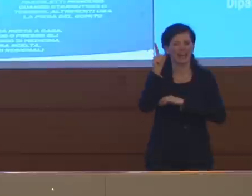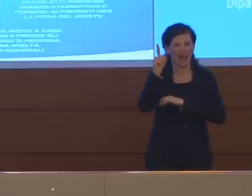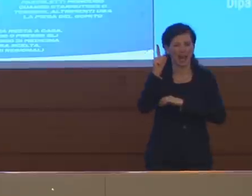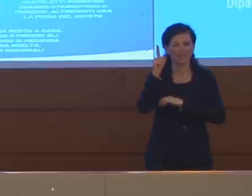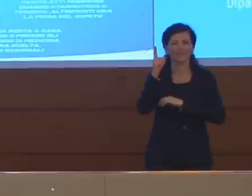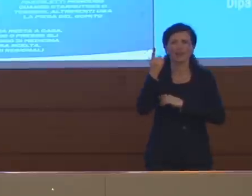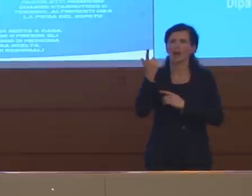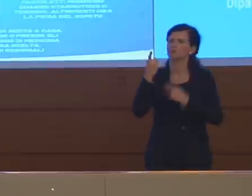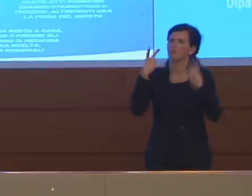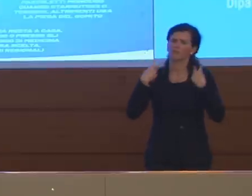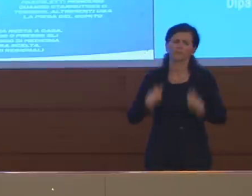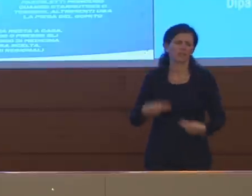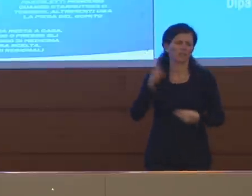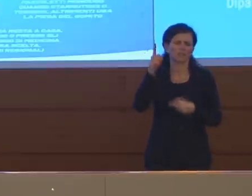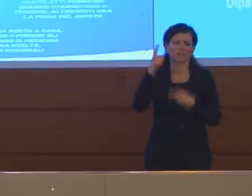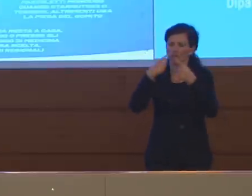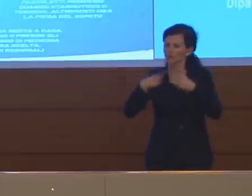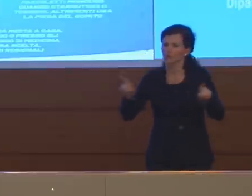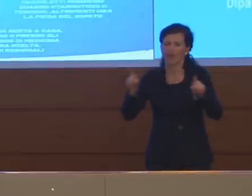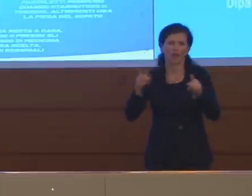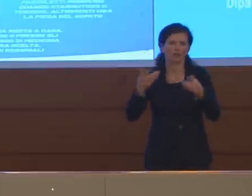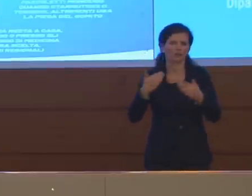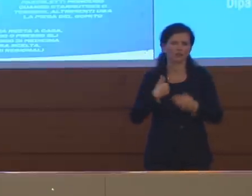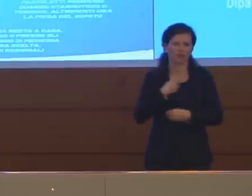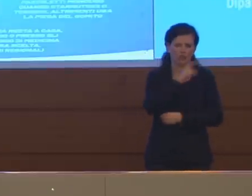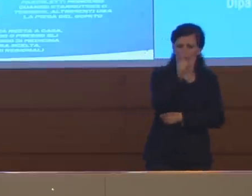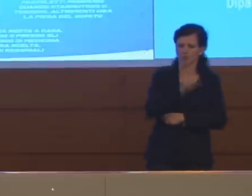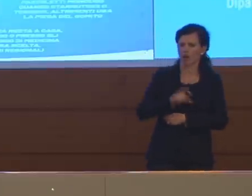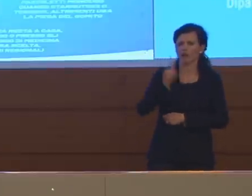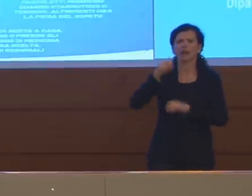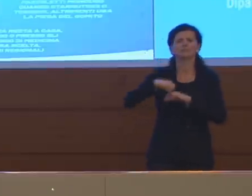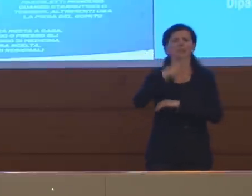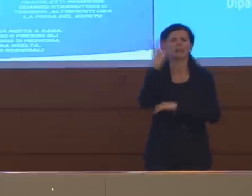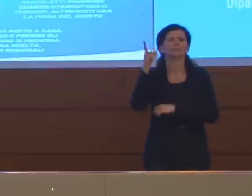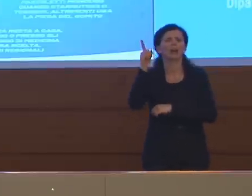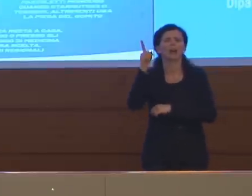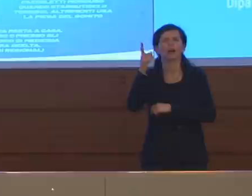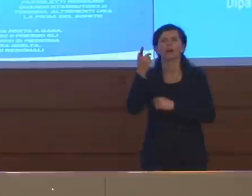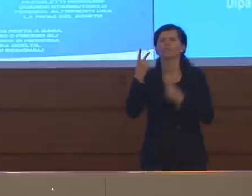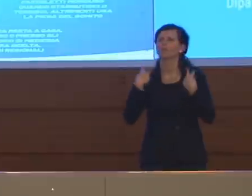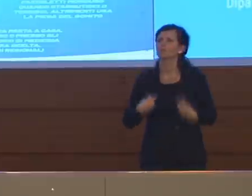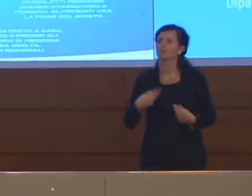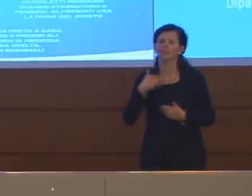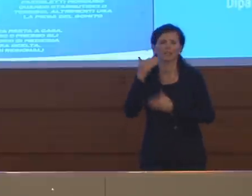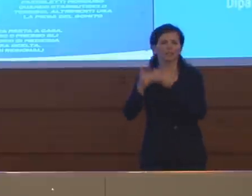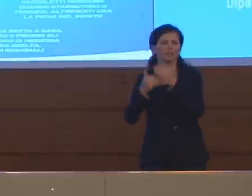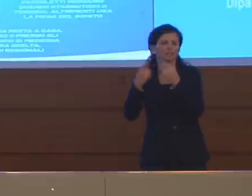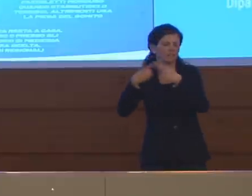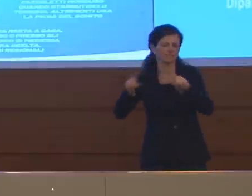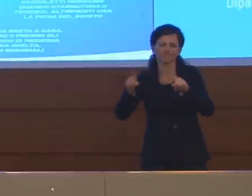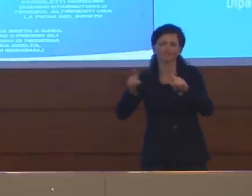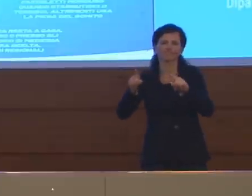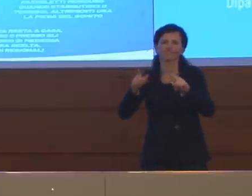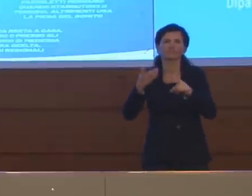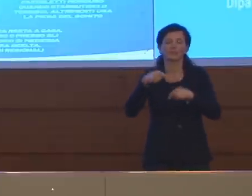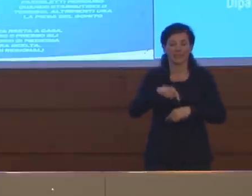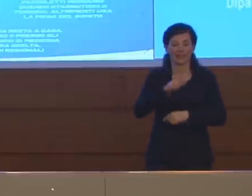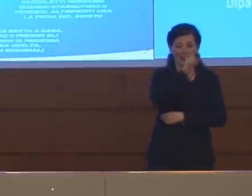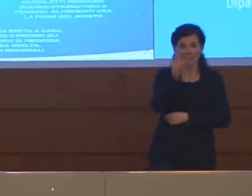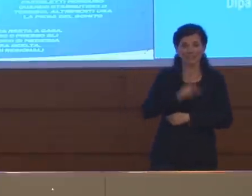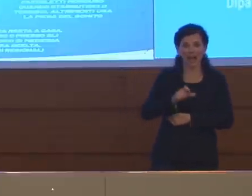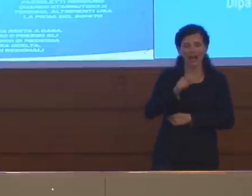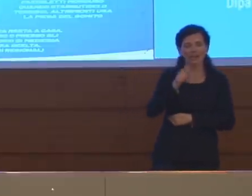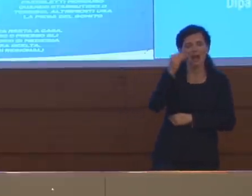significativamente rispetto a diversa, faccio solo un esempio, il concetto in Italia del ruolo della famiglia